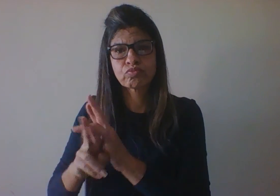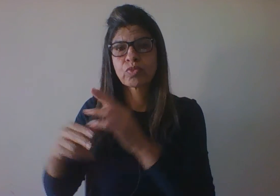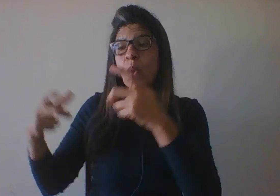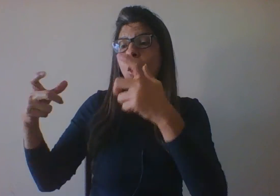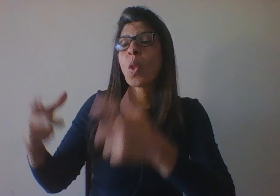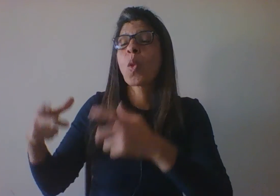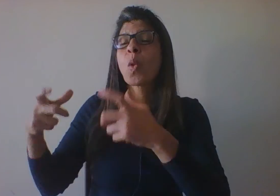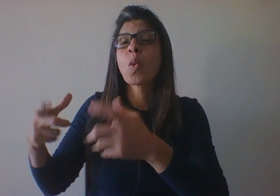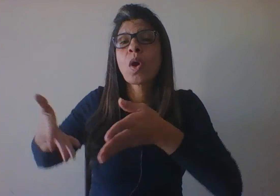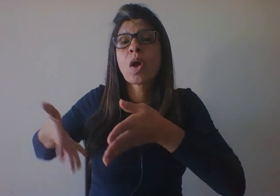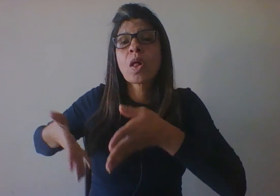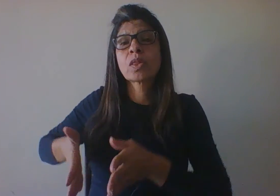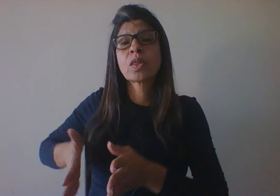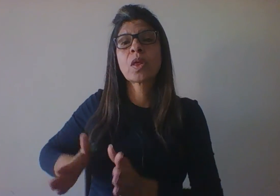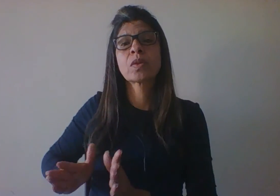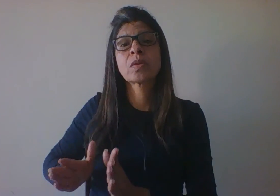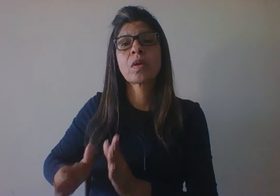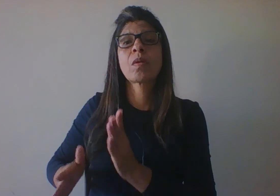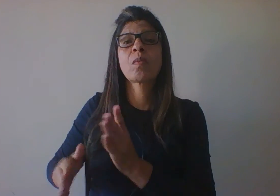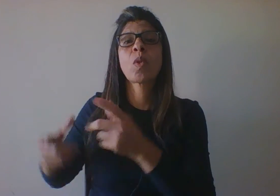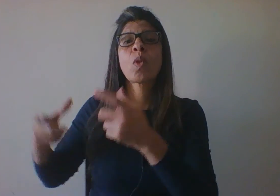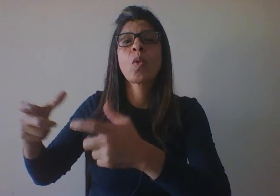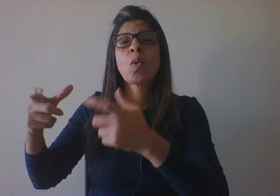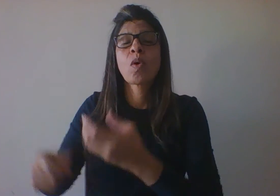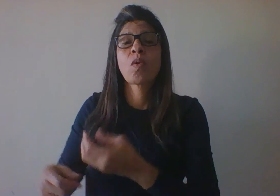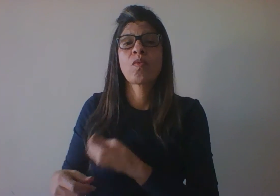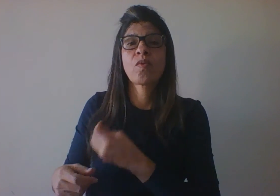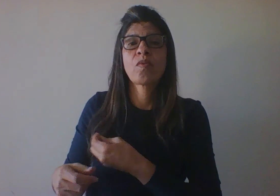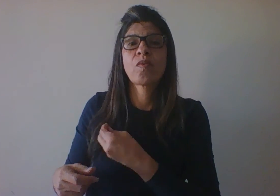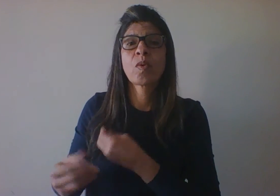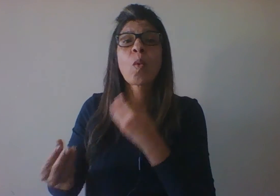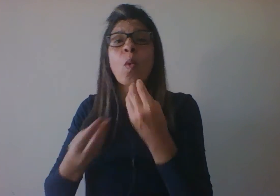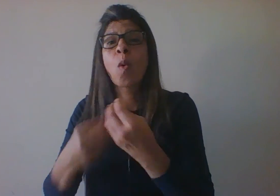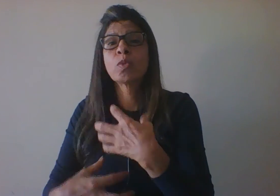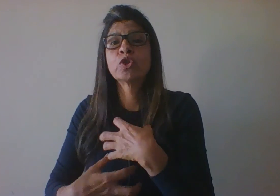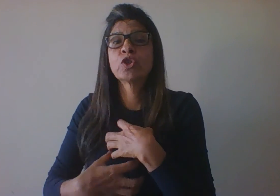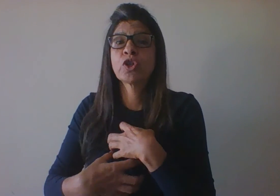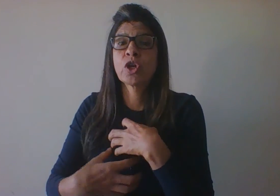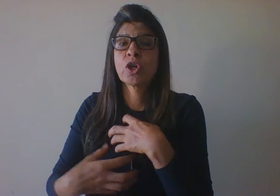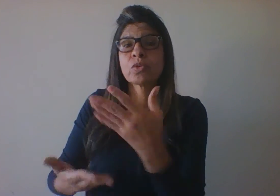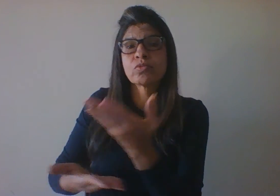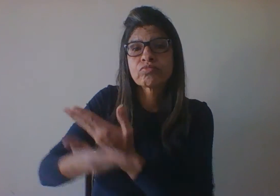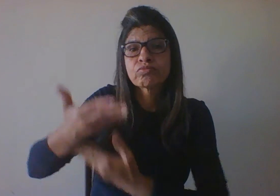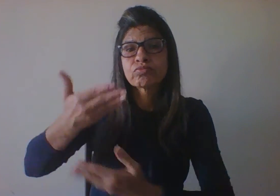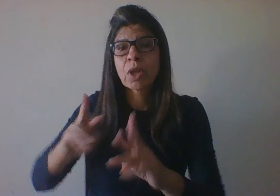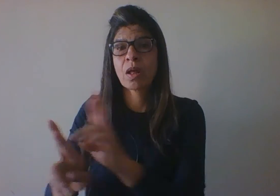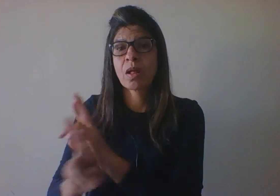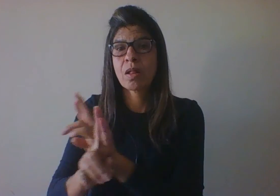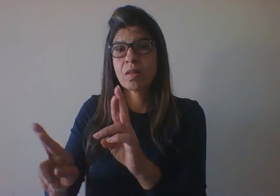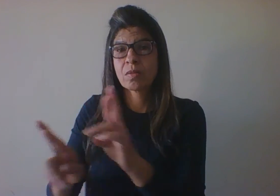maneira como nós nos relacionamos com as outras pessoas, determina também a forma do nosso